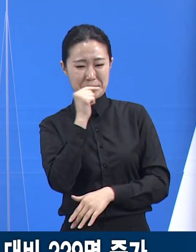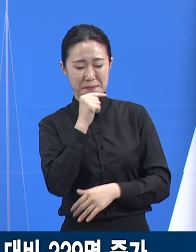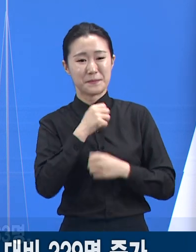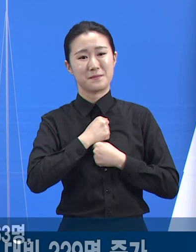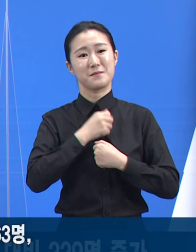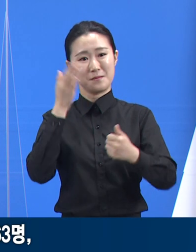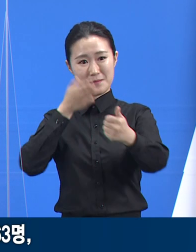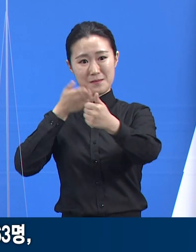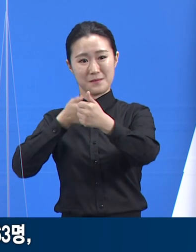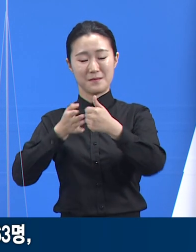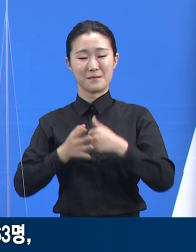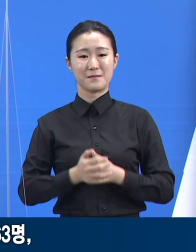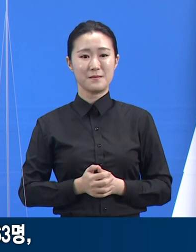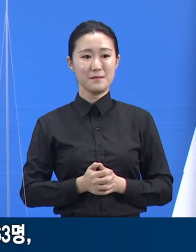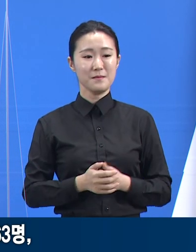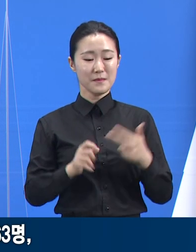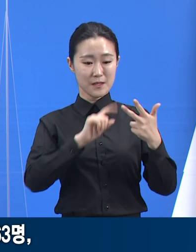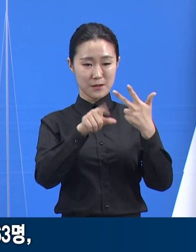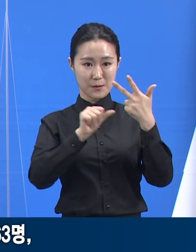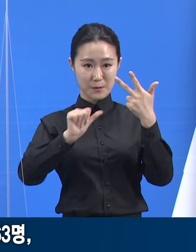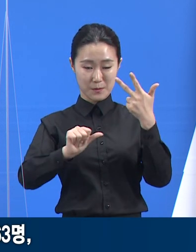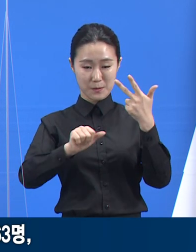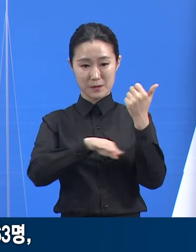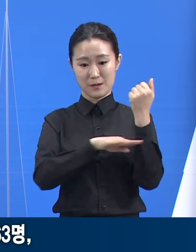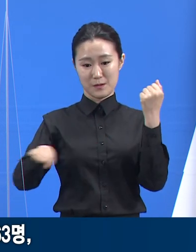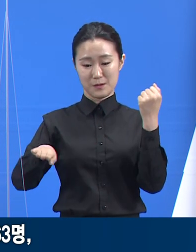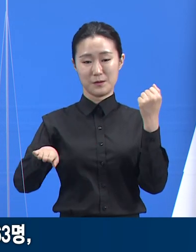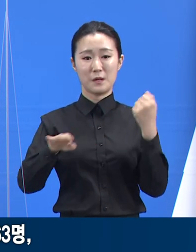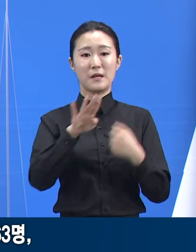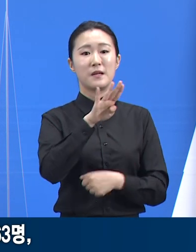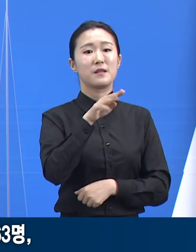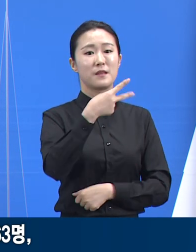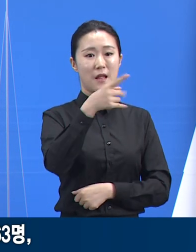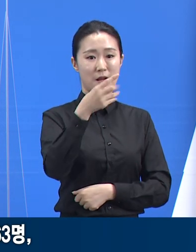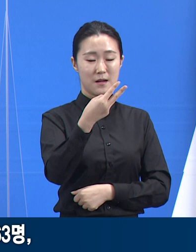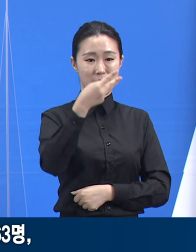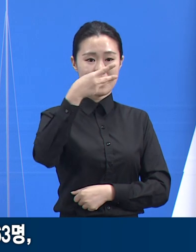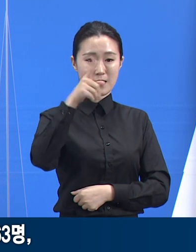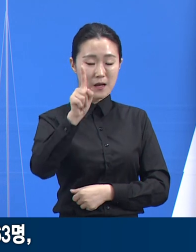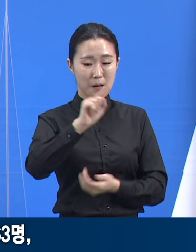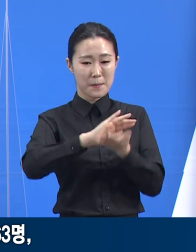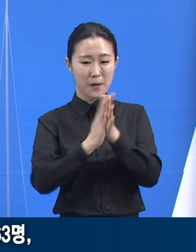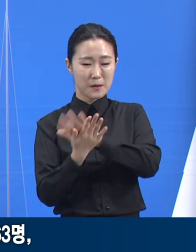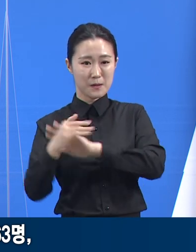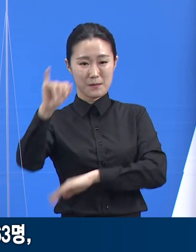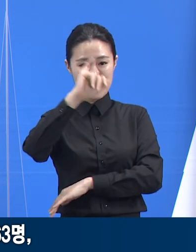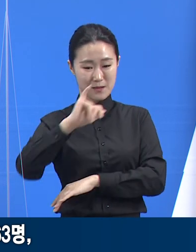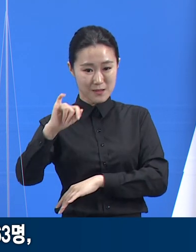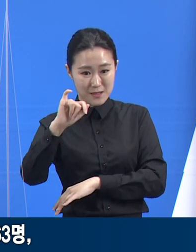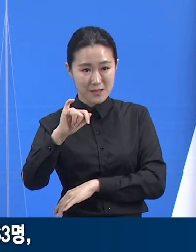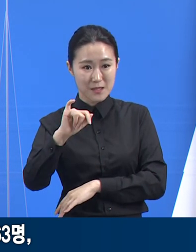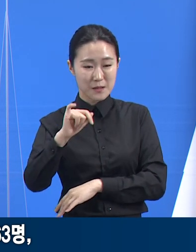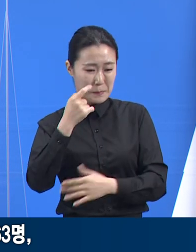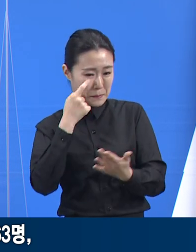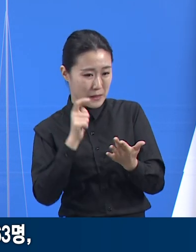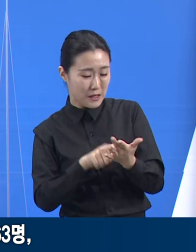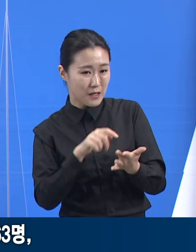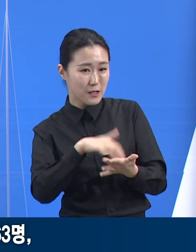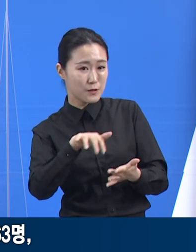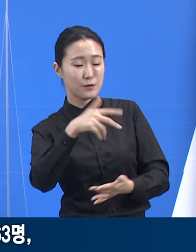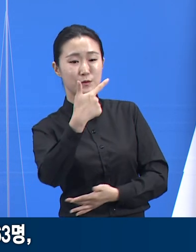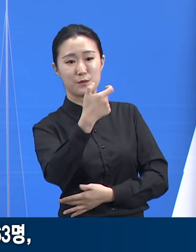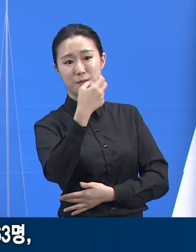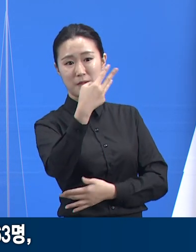7월 5일 기준 경기도에서 델타 변이 바이러스 감염이 확인된 확진자는 63명이며 역학적 연관성에 있는